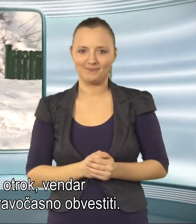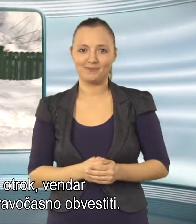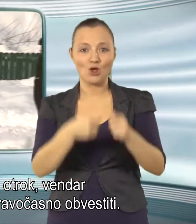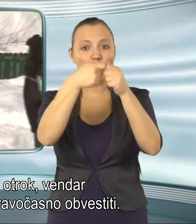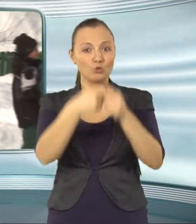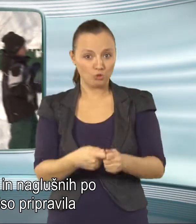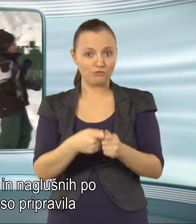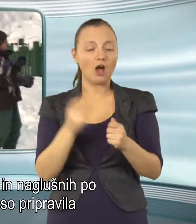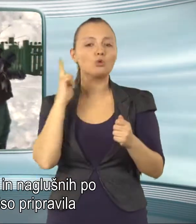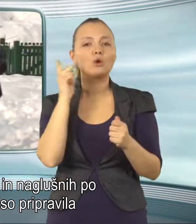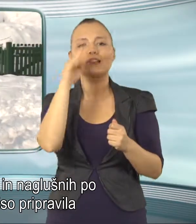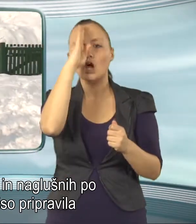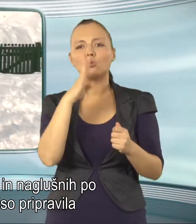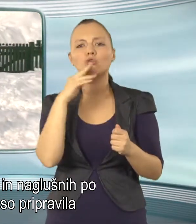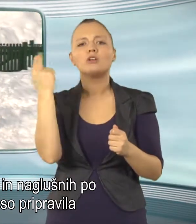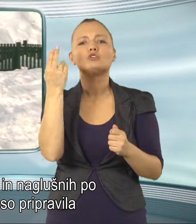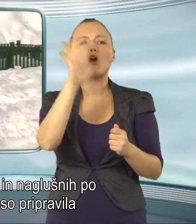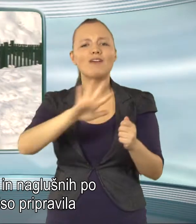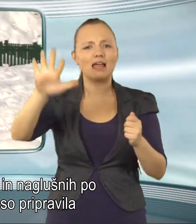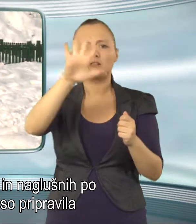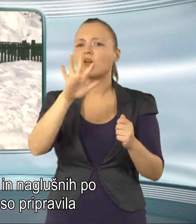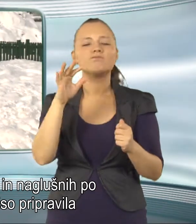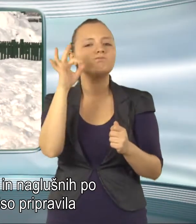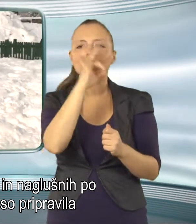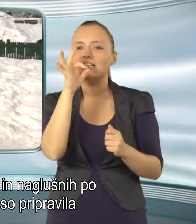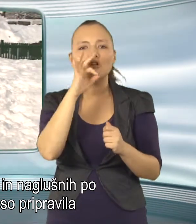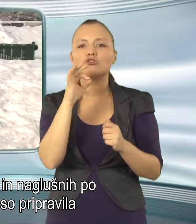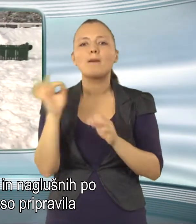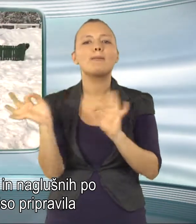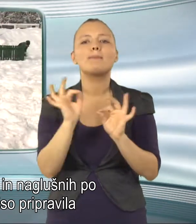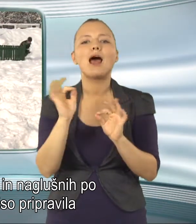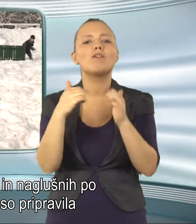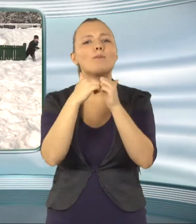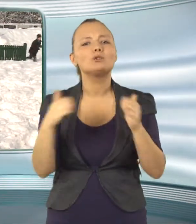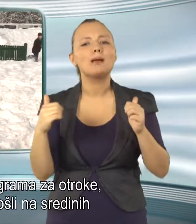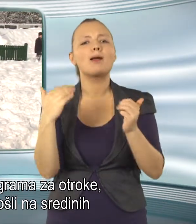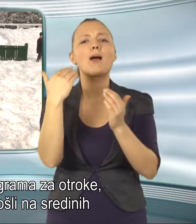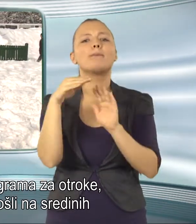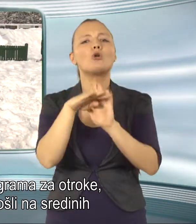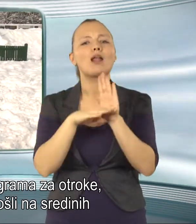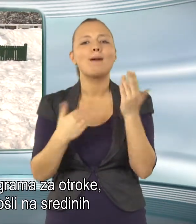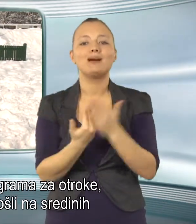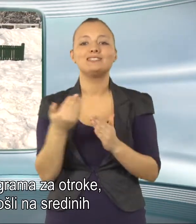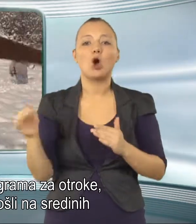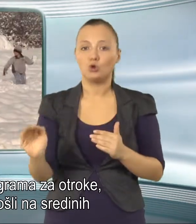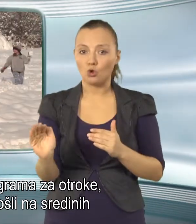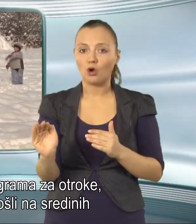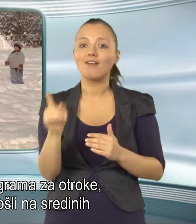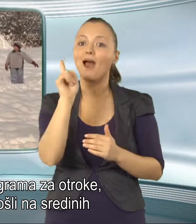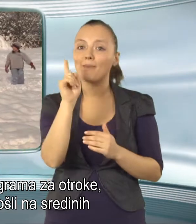Društva gluhih in naglušnih po Sloveniji niso pripravila posebnega programa za otroke, so pa dobrodošli